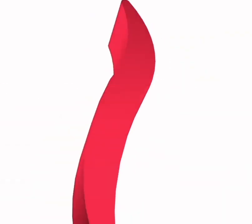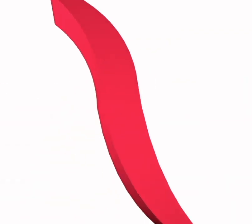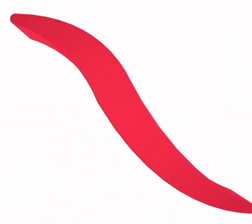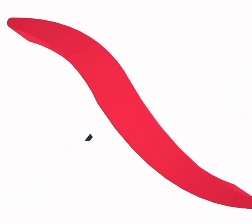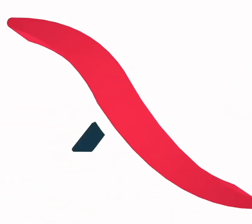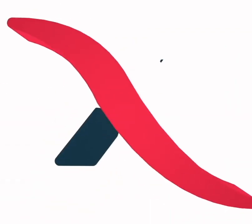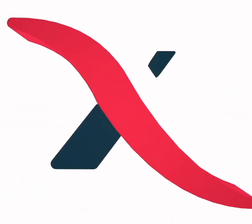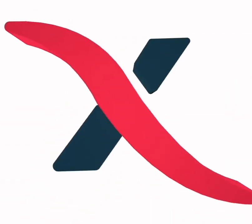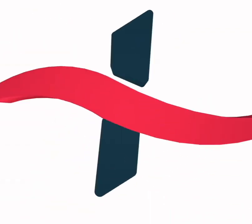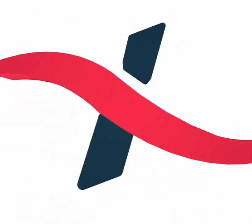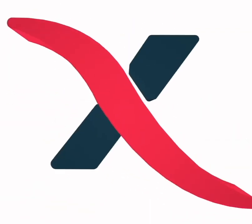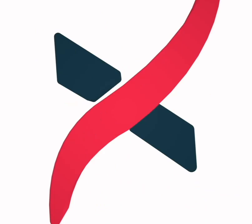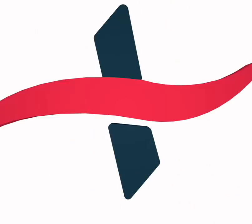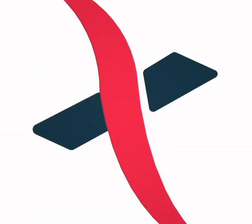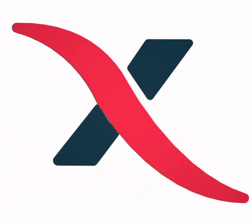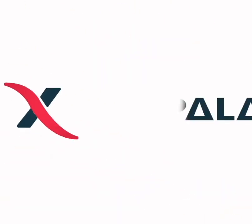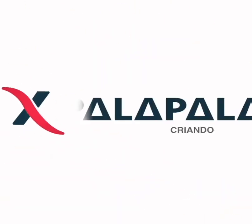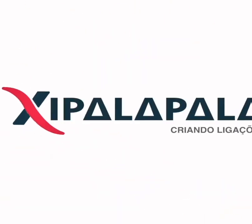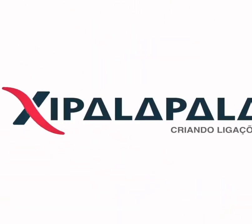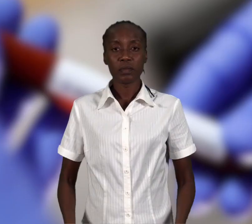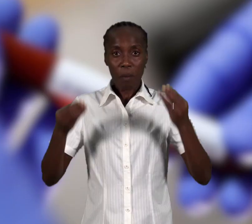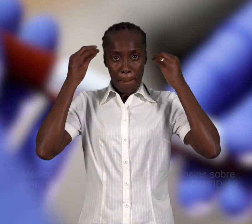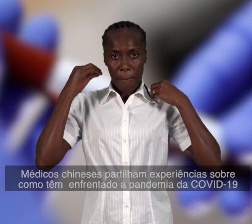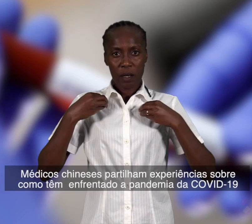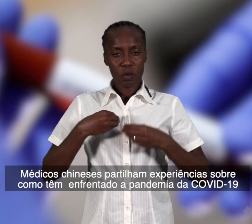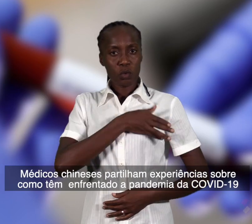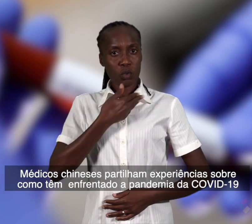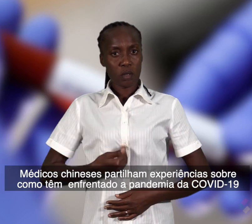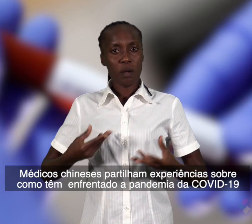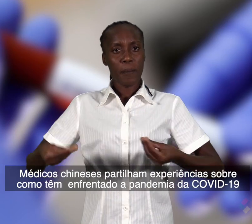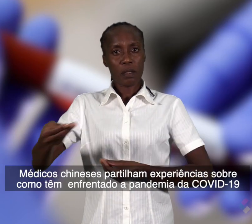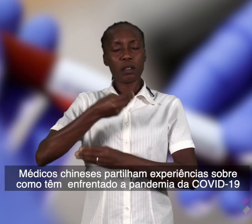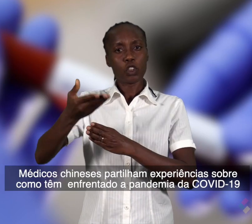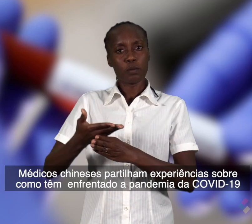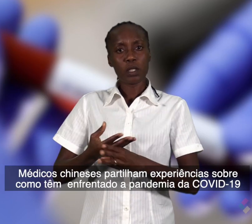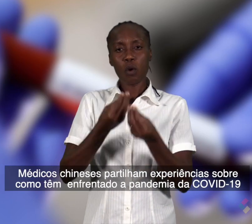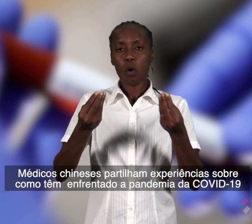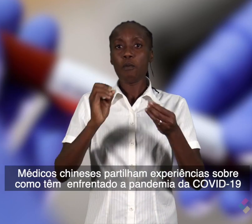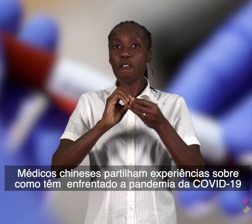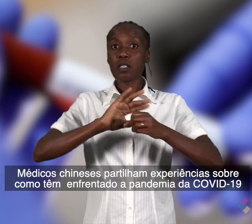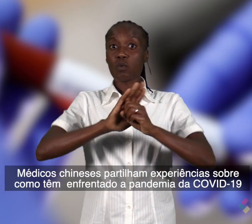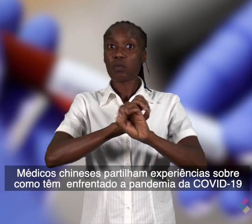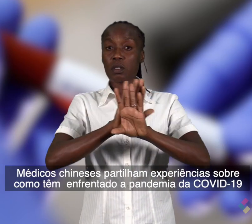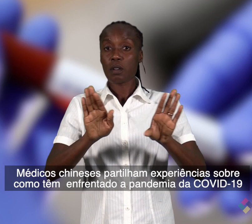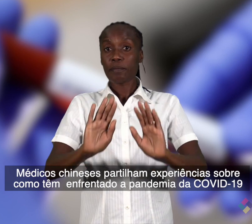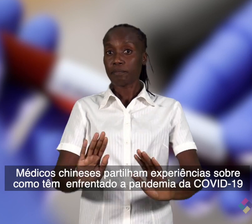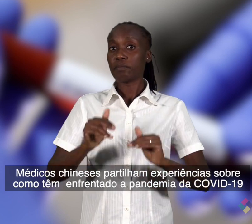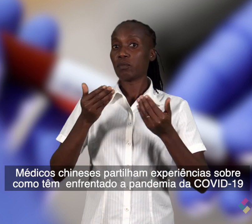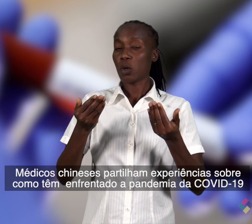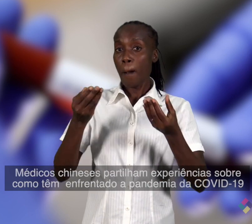Xipalapala Info, edição 4 de junho. Médicos chineses partilham experiência sobre como têm enfrentado a pandemia da Covid-19